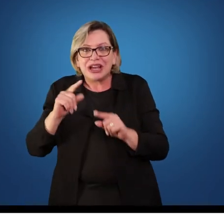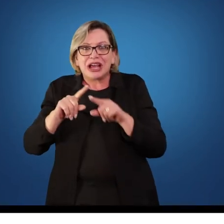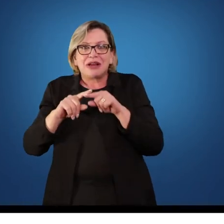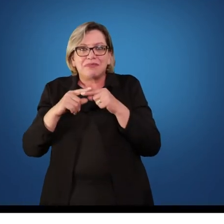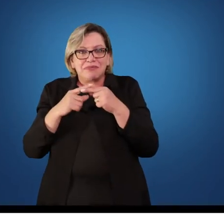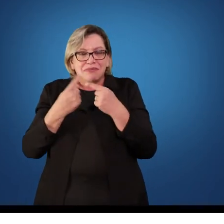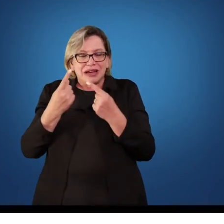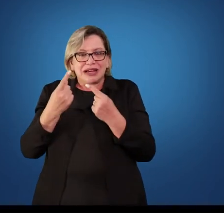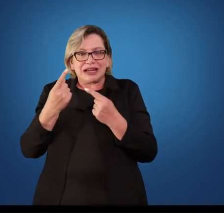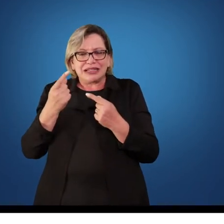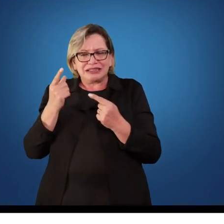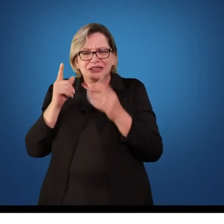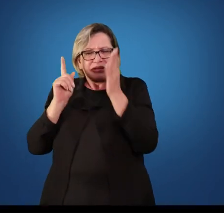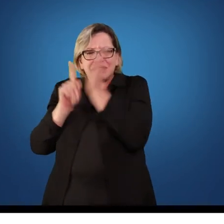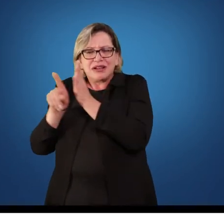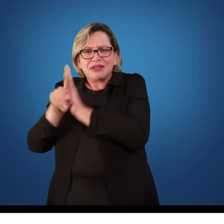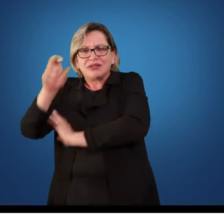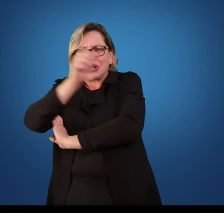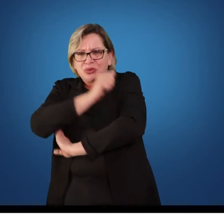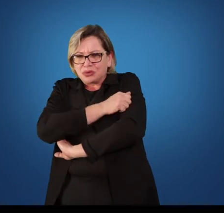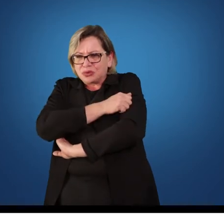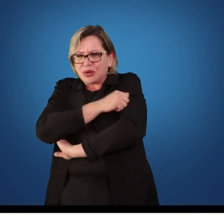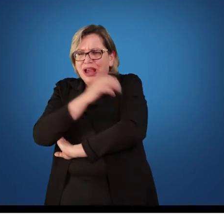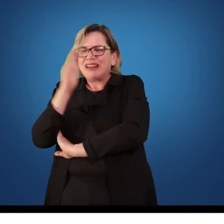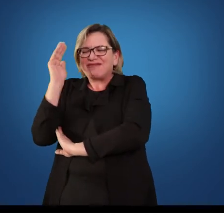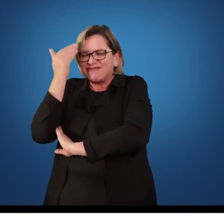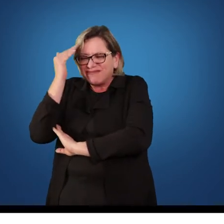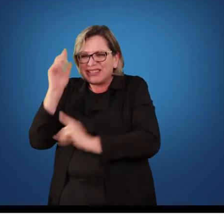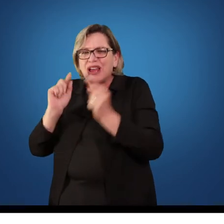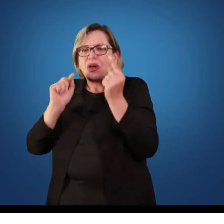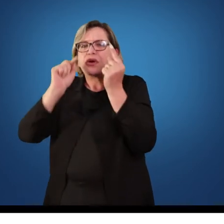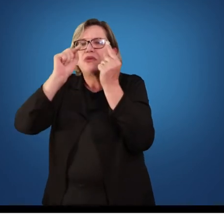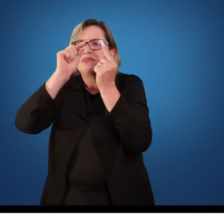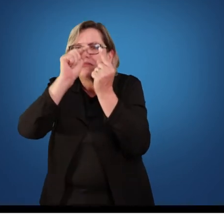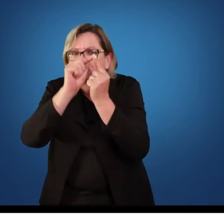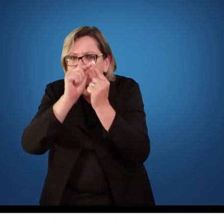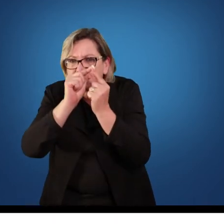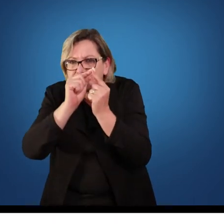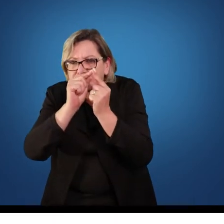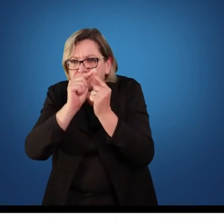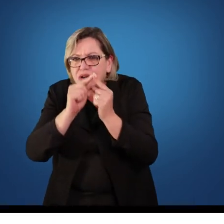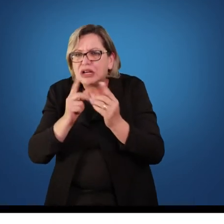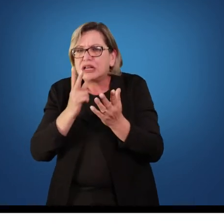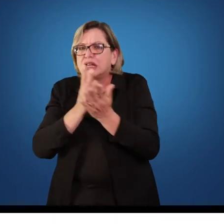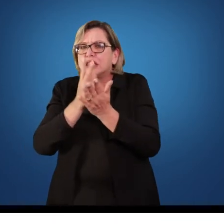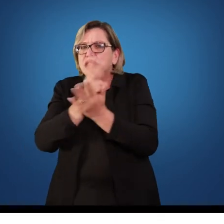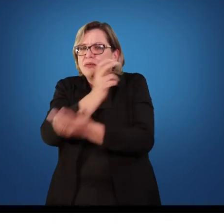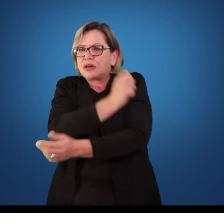será que ele entendeu esse objetivo? Será que ele fizer uma autoavaliação, ele vai dar a mesma nota?